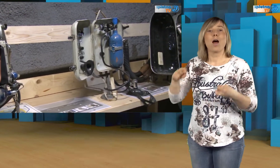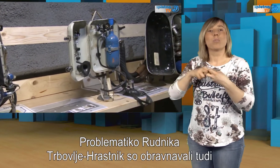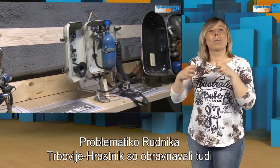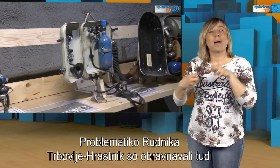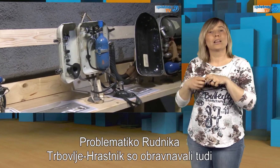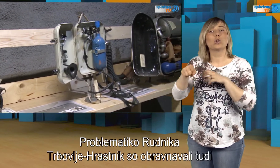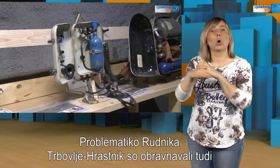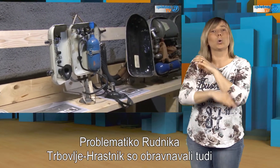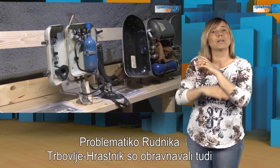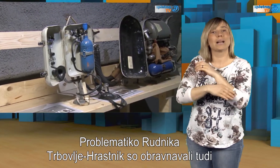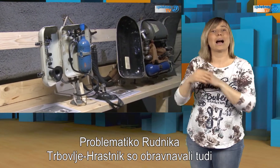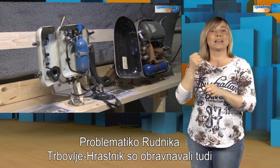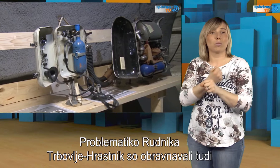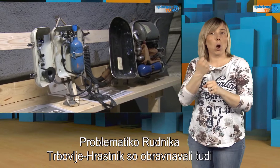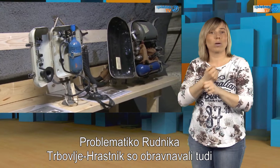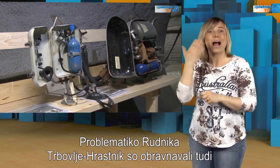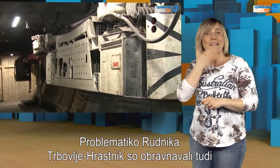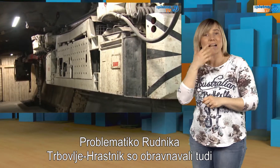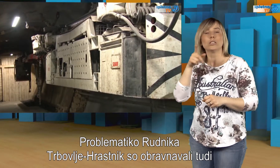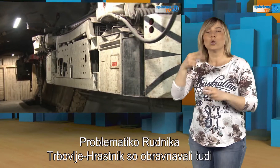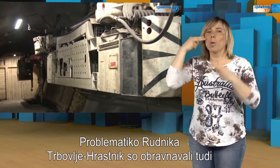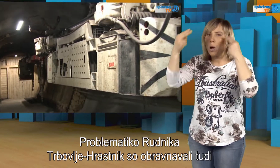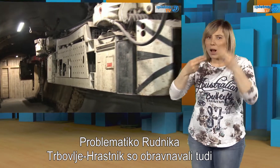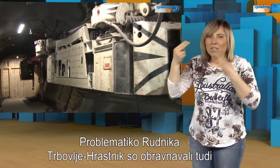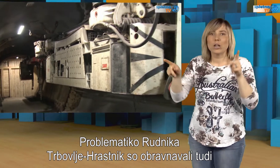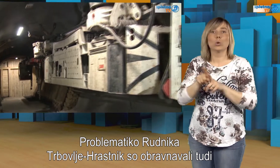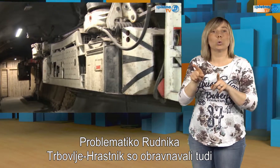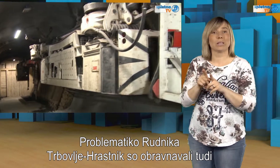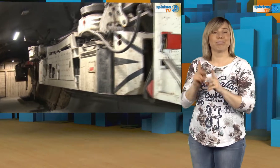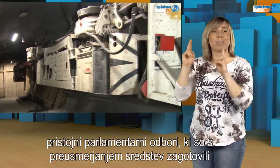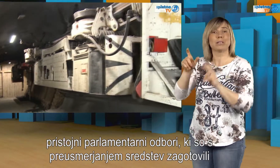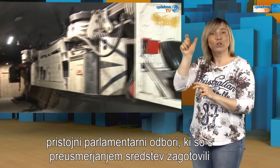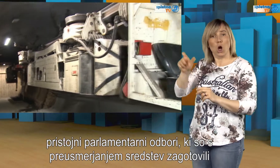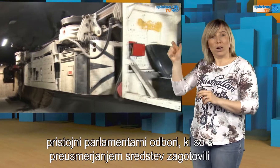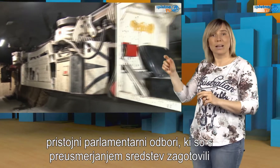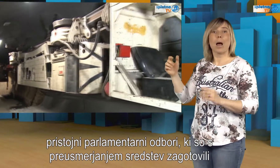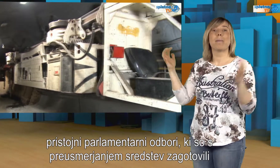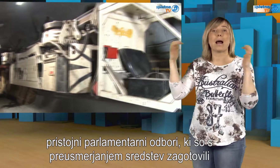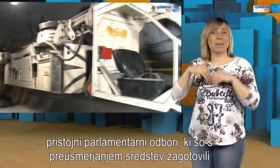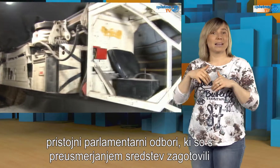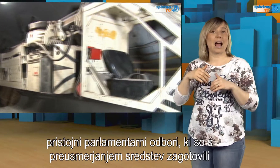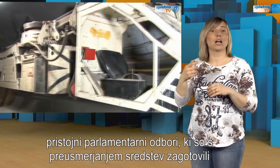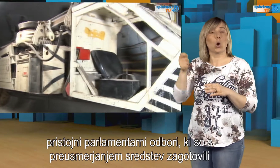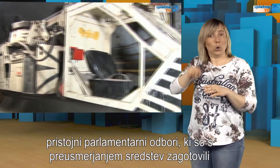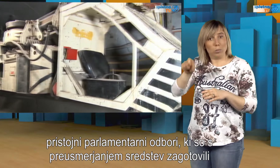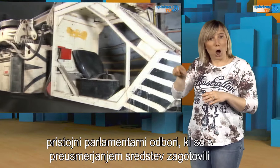Problematiko rudnika Trbolje Hrastnik so obravnavali tudi pristojni parlamentarni odbori, ki so s preusmerjanjem